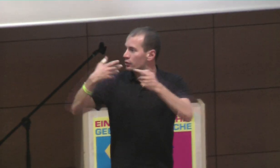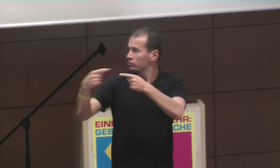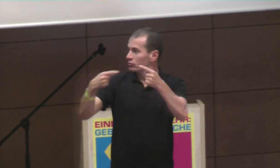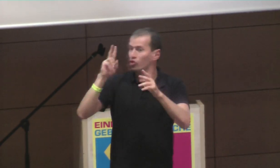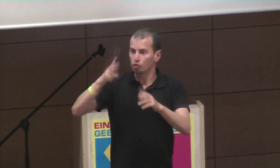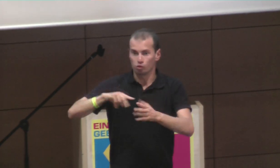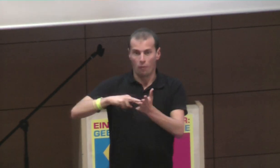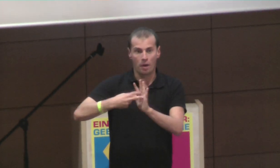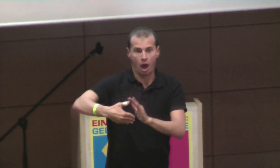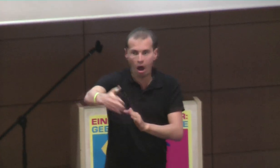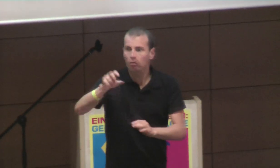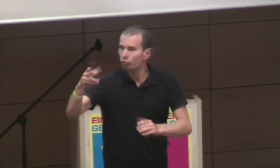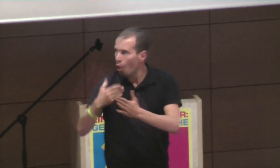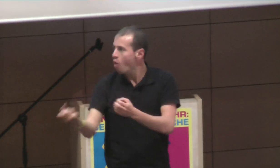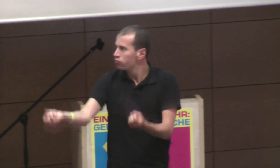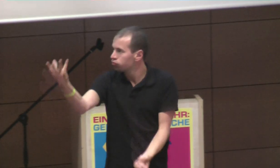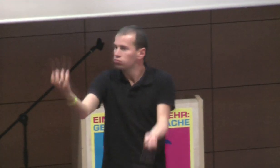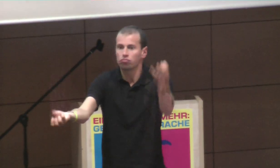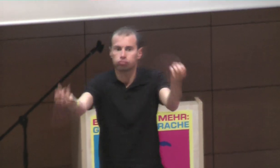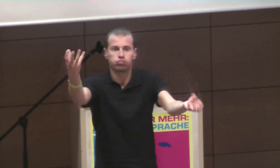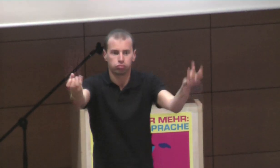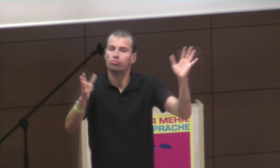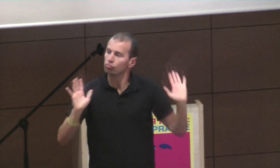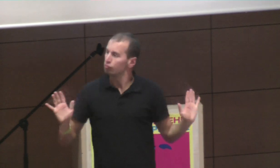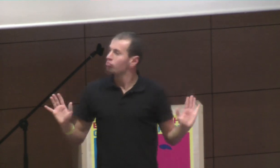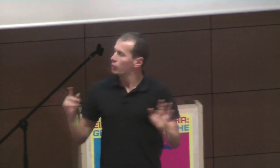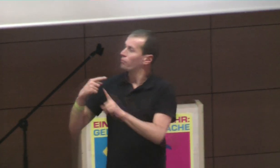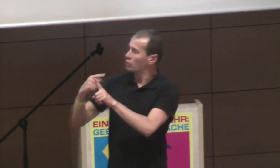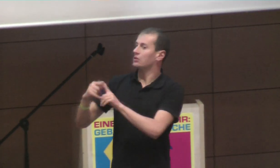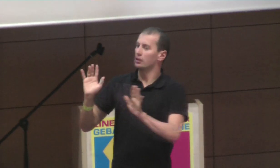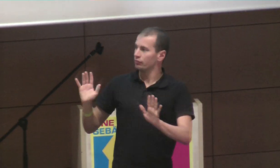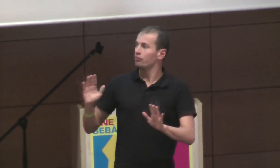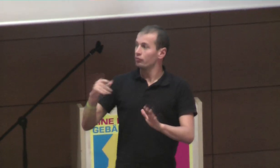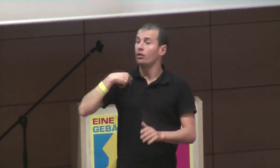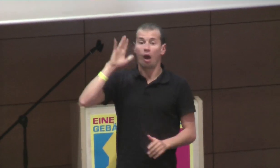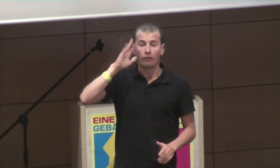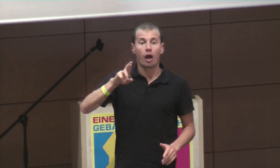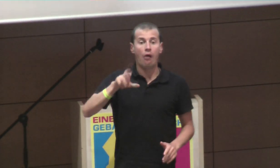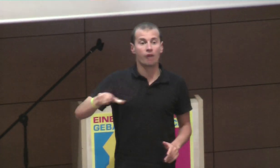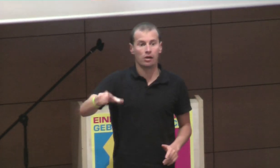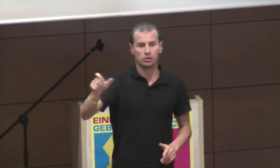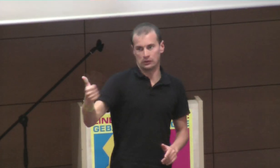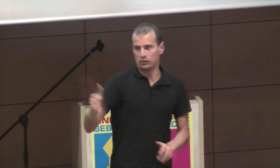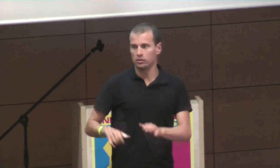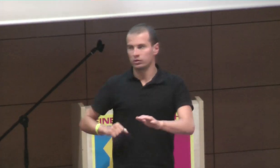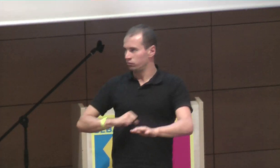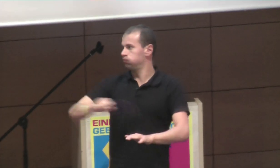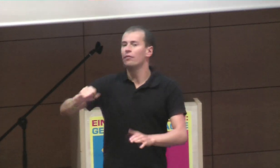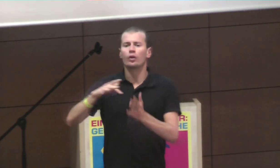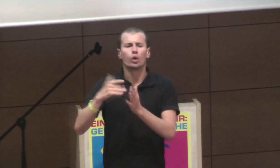gibt es ja zum Beispiel auch im Parlament, äh, die waren jetzt da auch Video, ähm, Einblendungen, die damische Einblendungen zu machen, und,